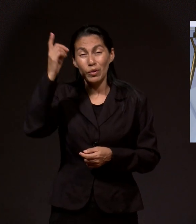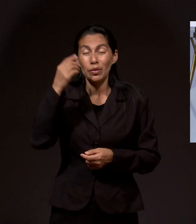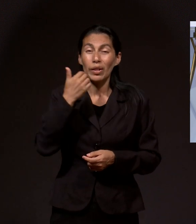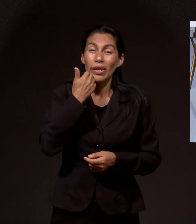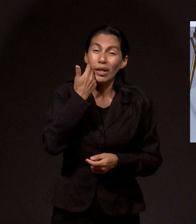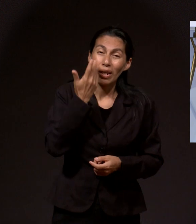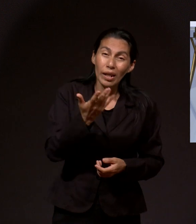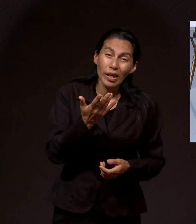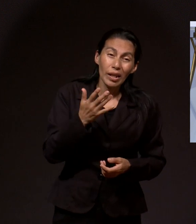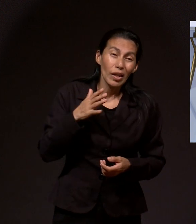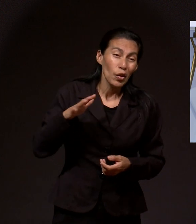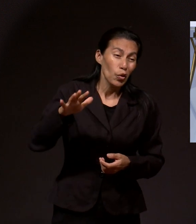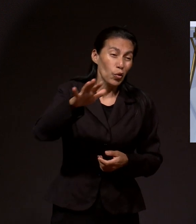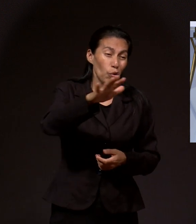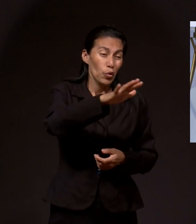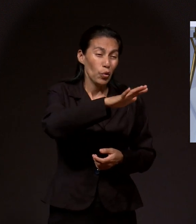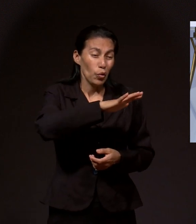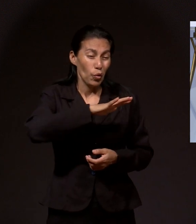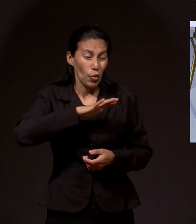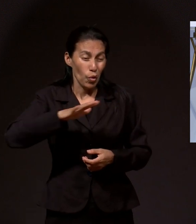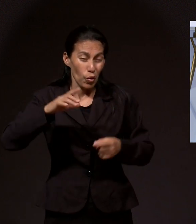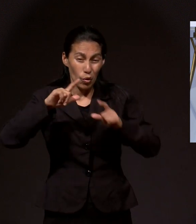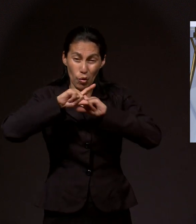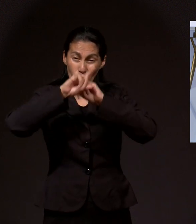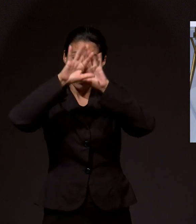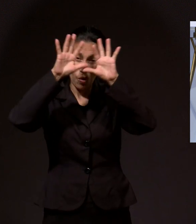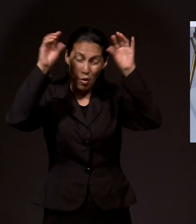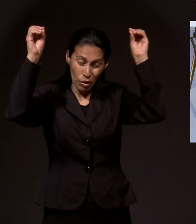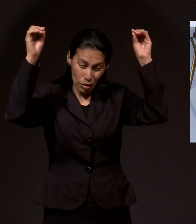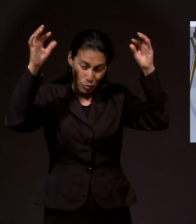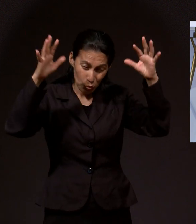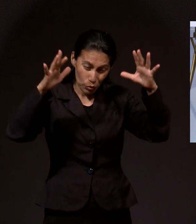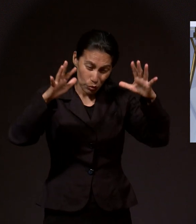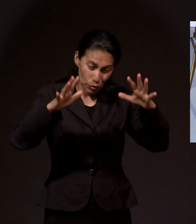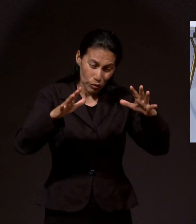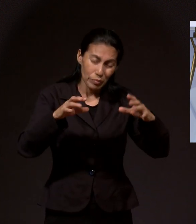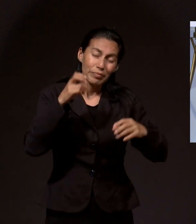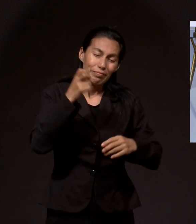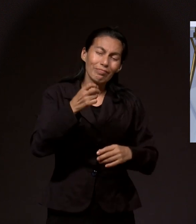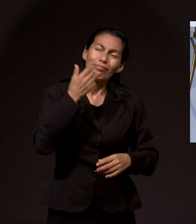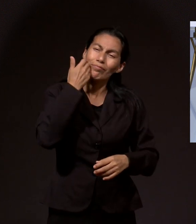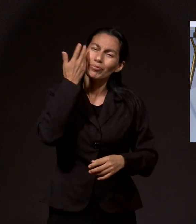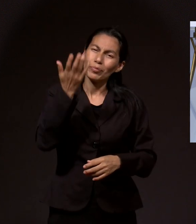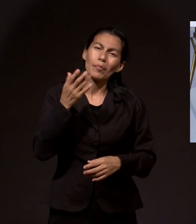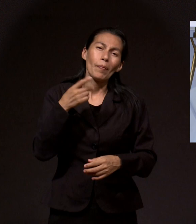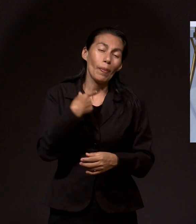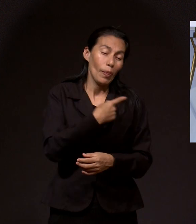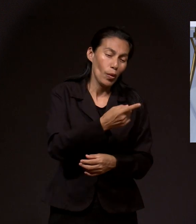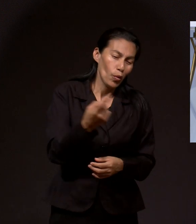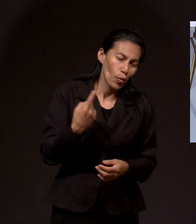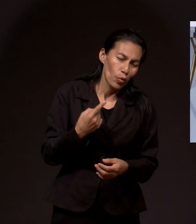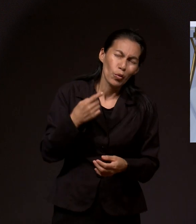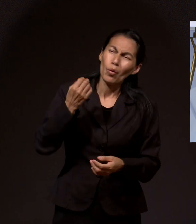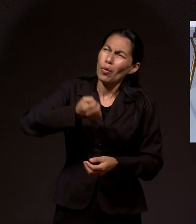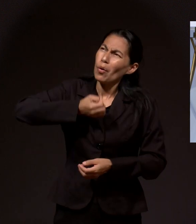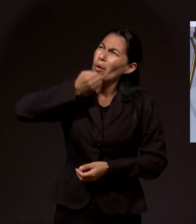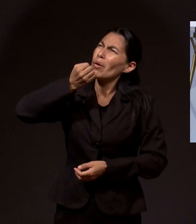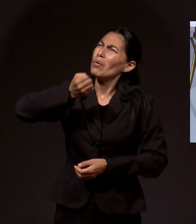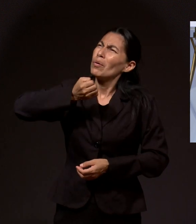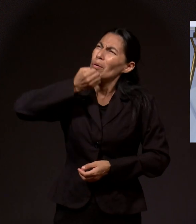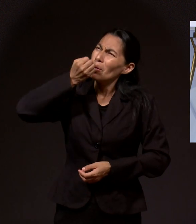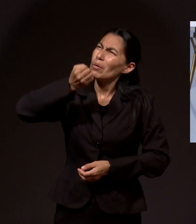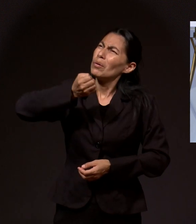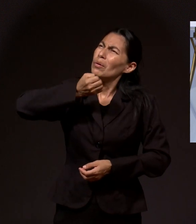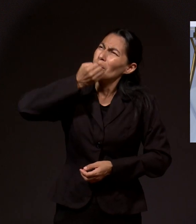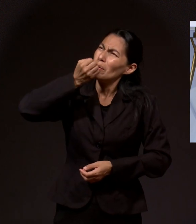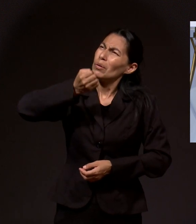de Dios donde toda la tierra será iluminada con su gloria. Porque es a través de la oración